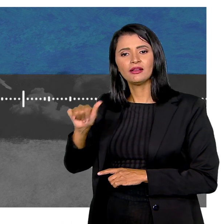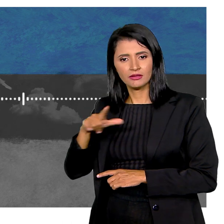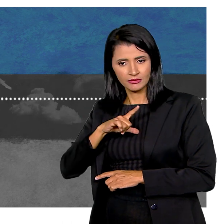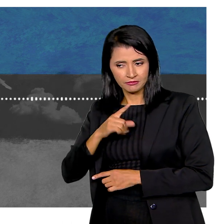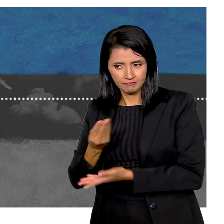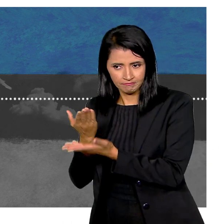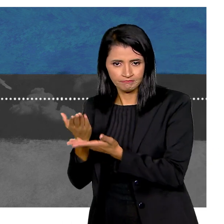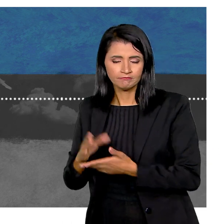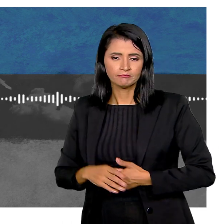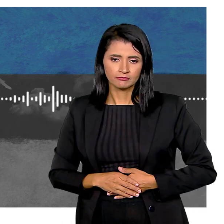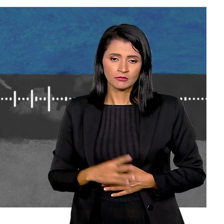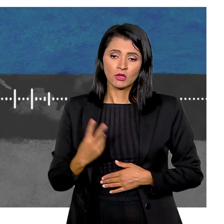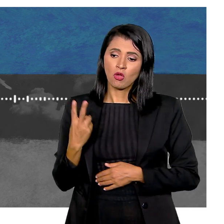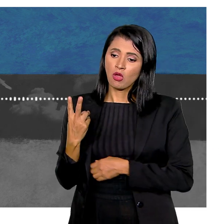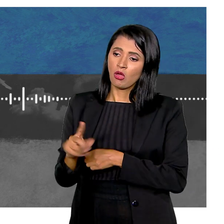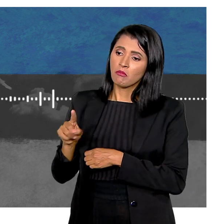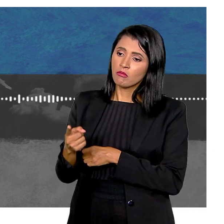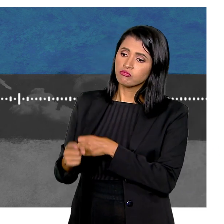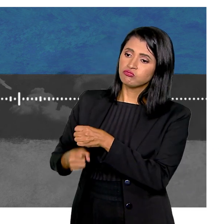Natália tem